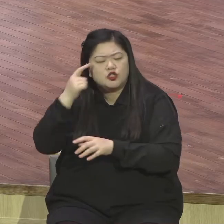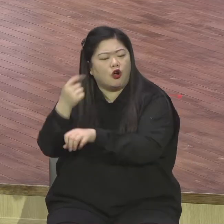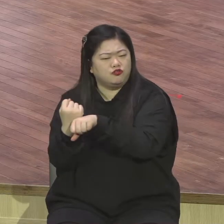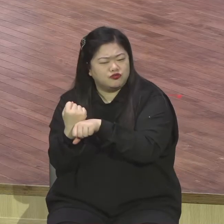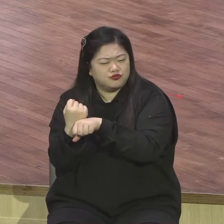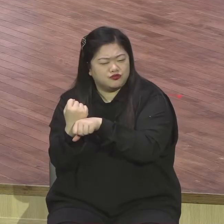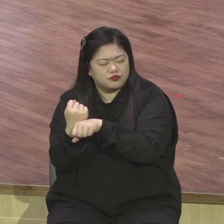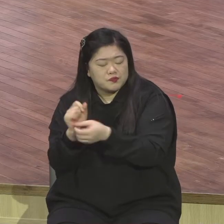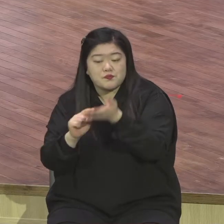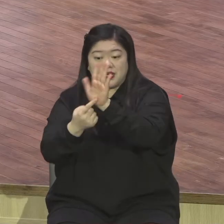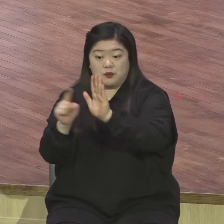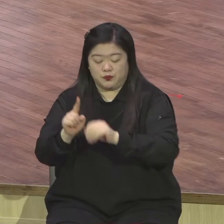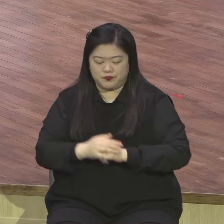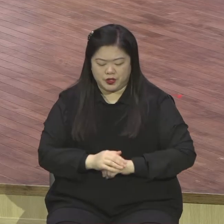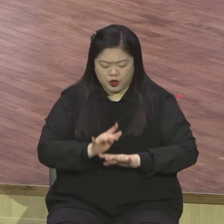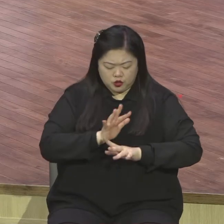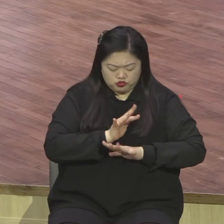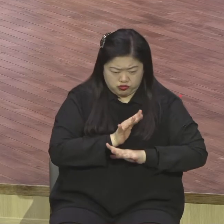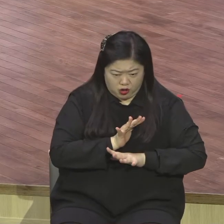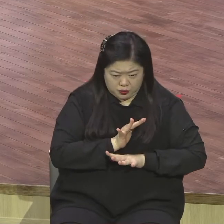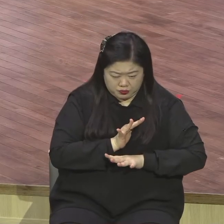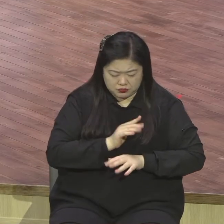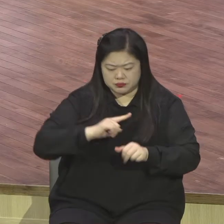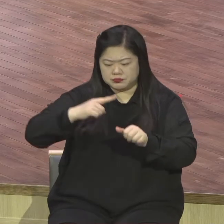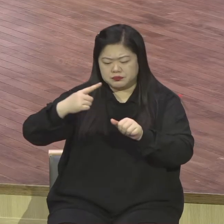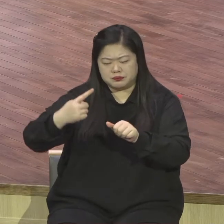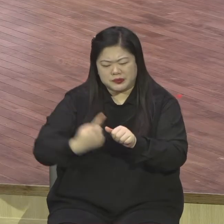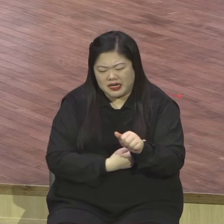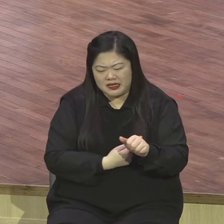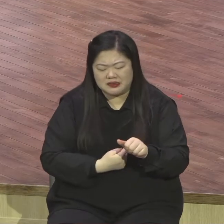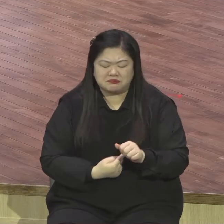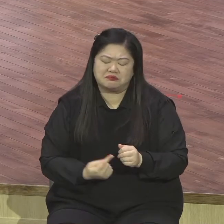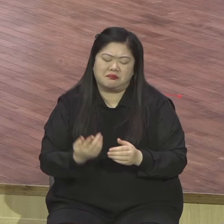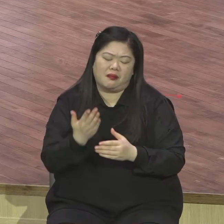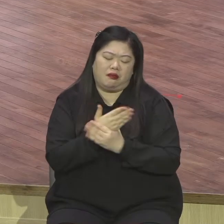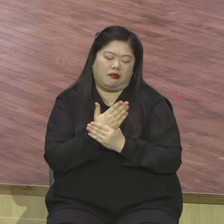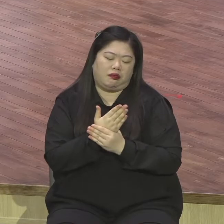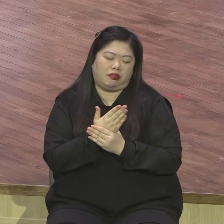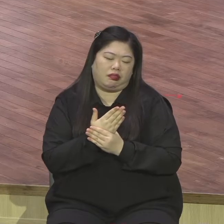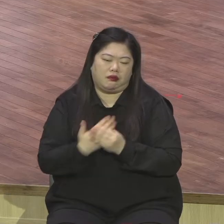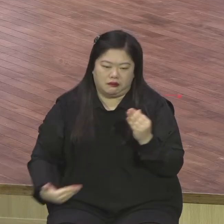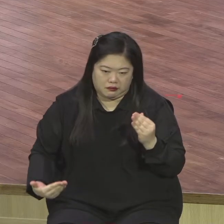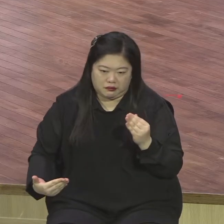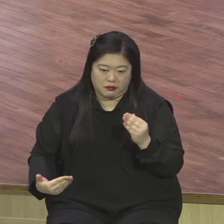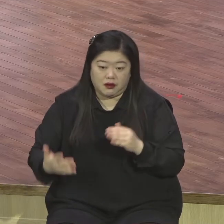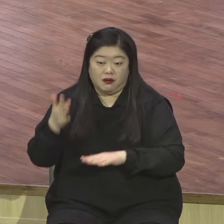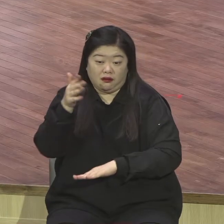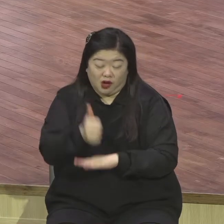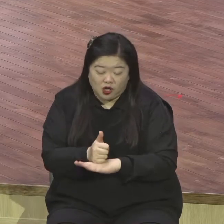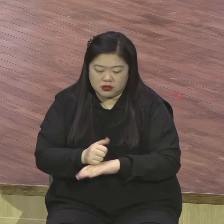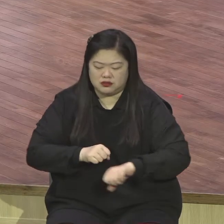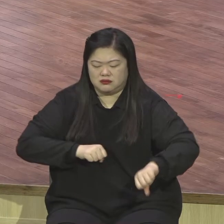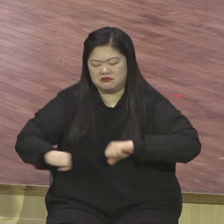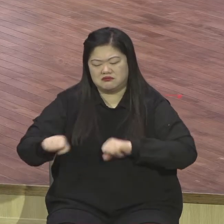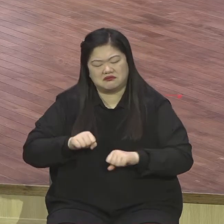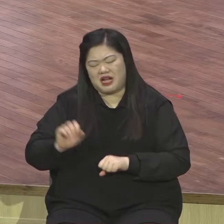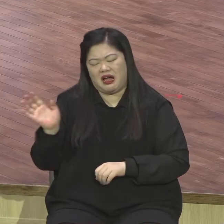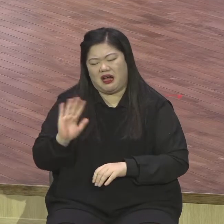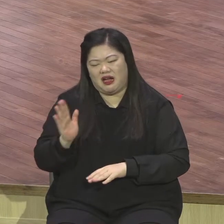무기력을 낳고 모든 일을 미루어서 행동하지 않게 하고 삶의 의미를 느끼지 못하게